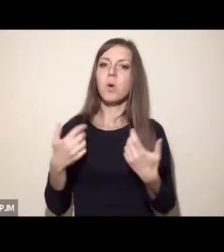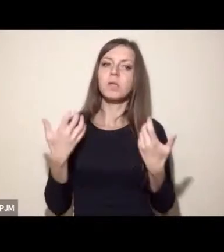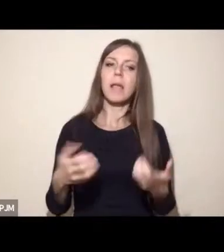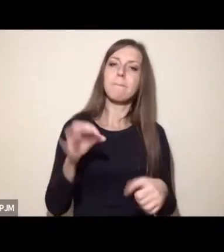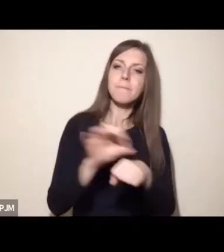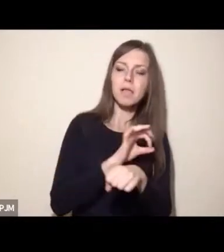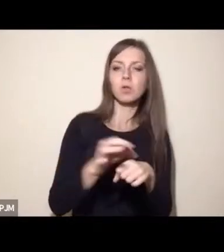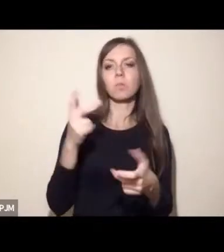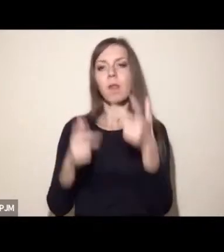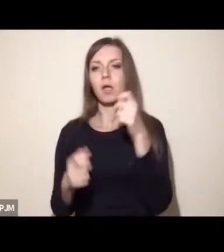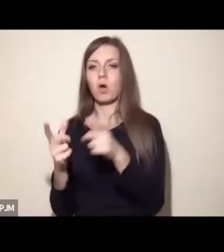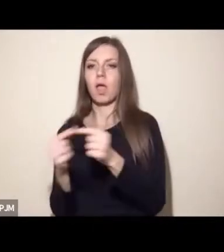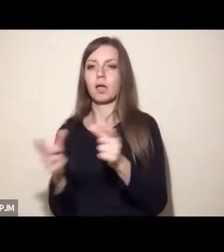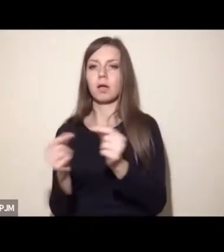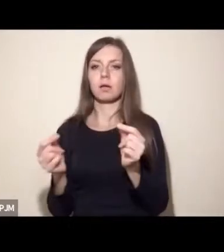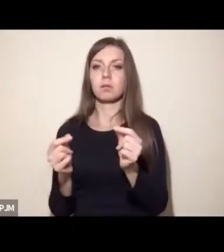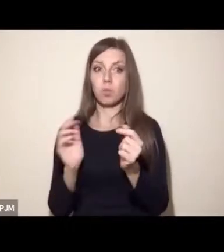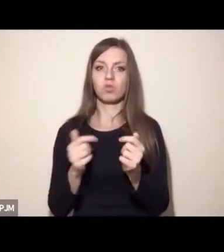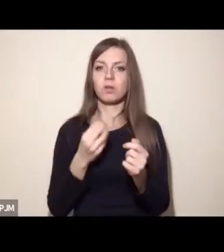jaj i akwakultury.